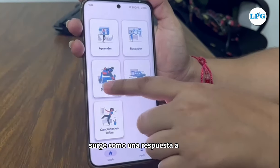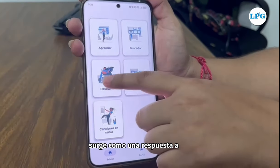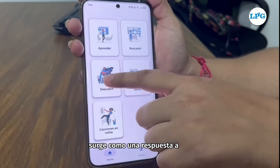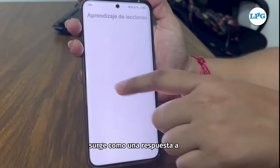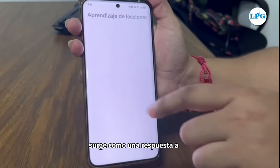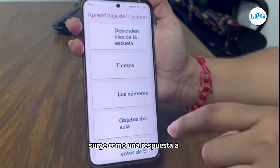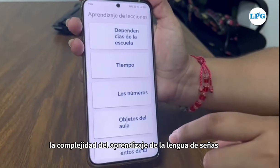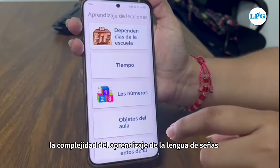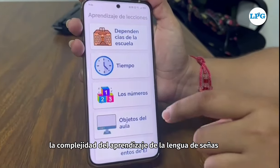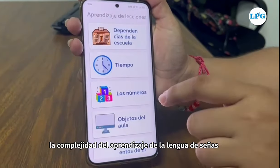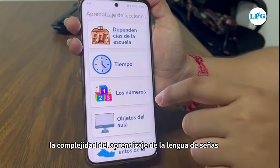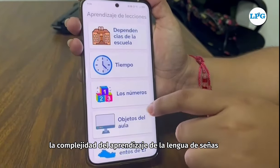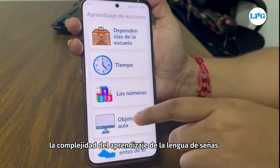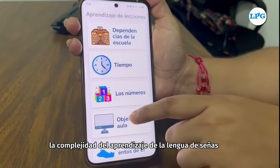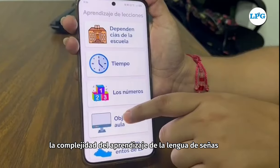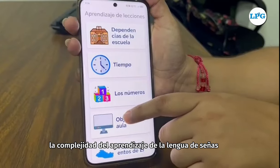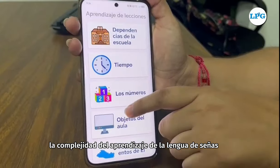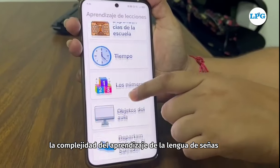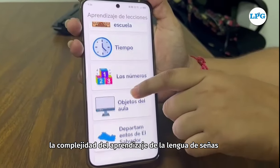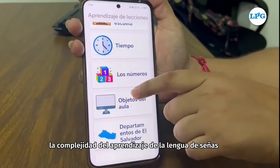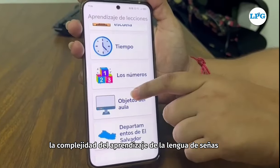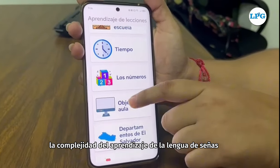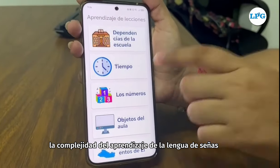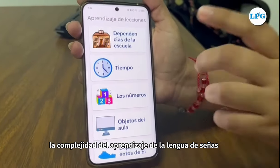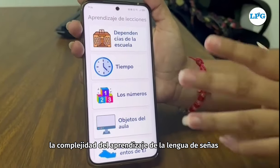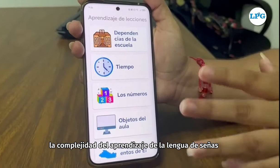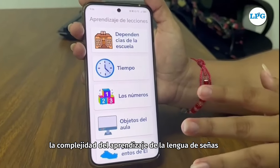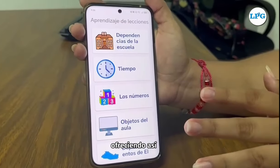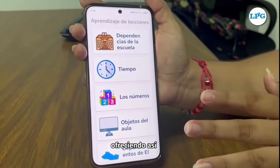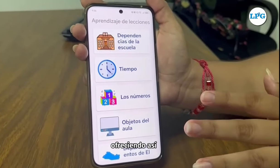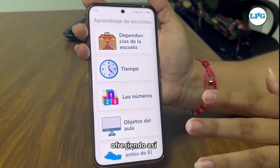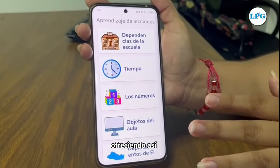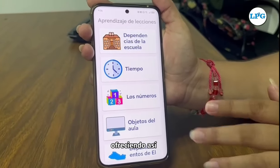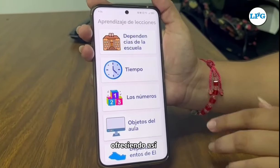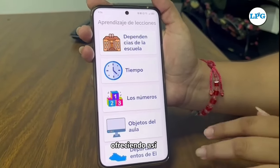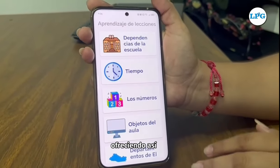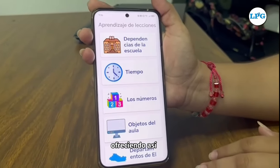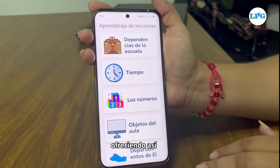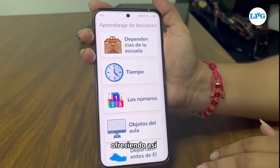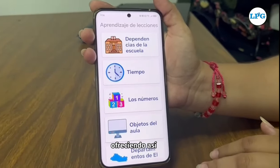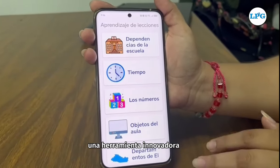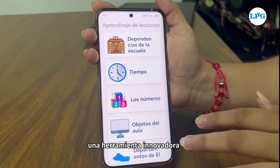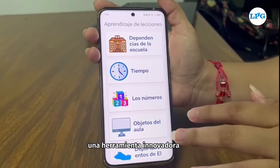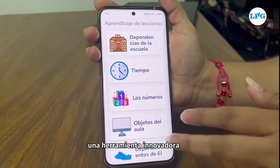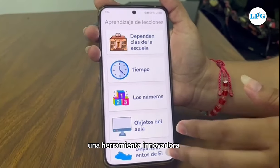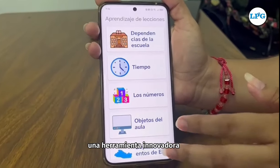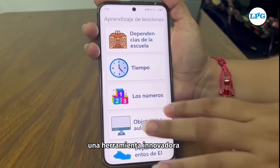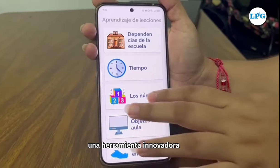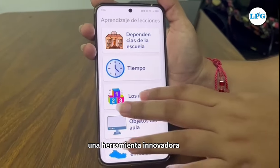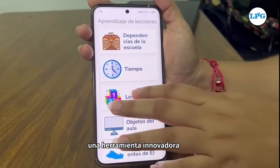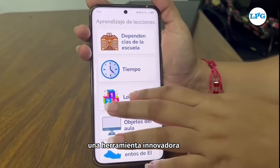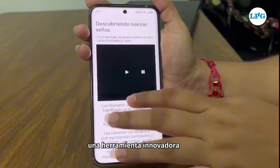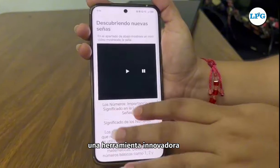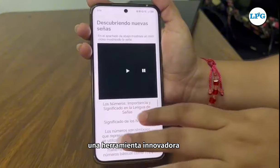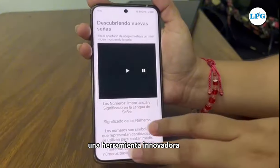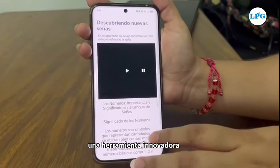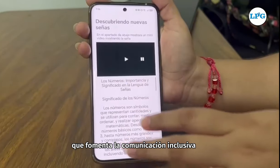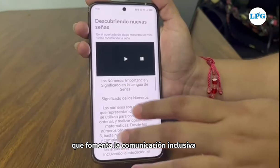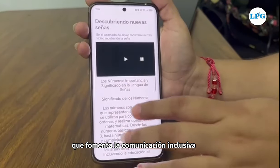respuesta a la complejidad del aprendizaje de la lengua de señas, ofreciendo así una herramienta innovadora que